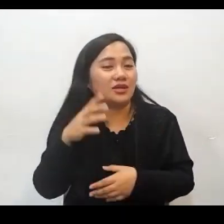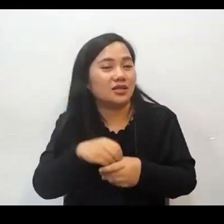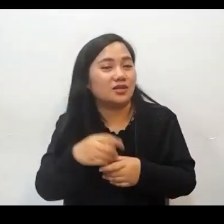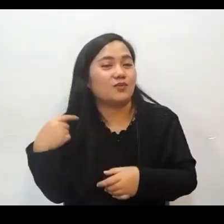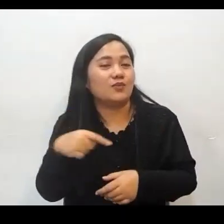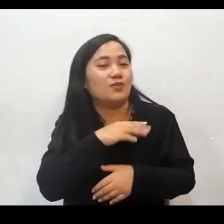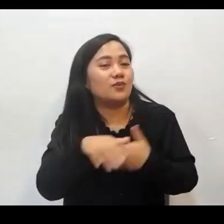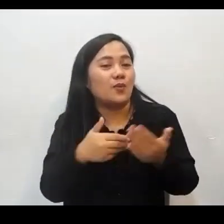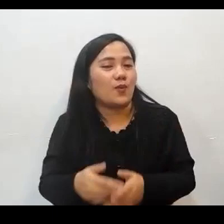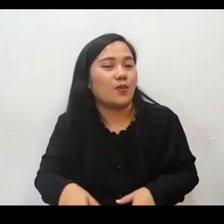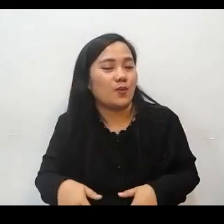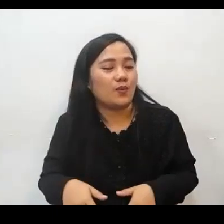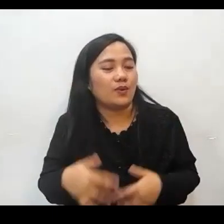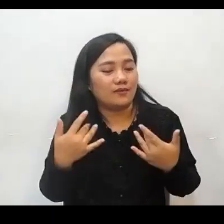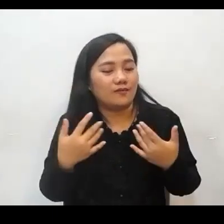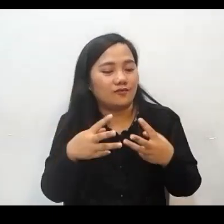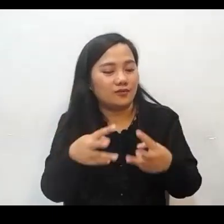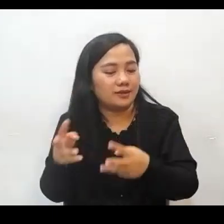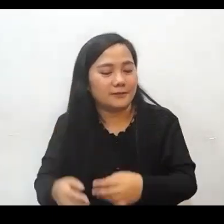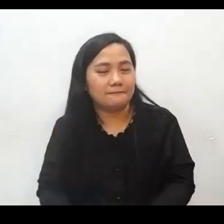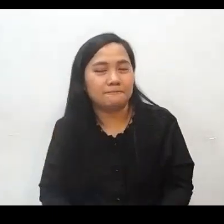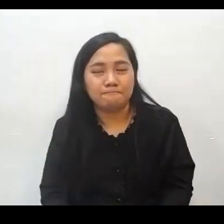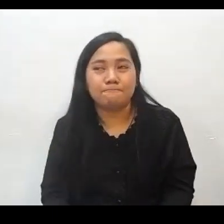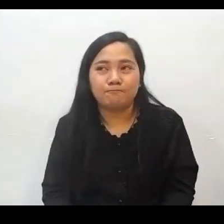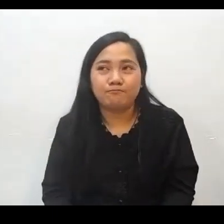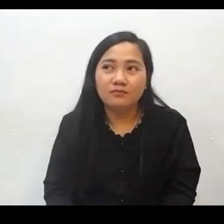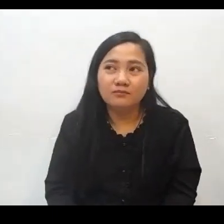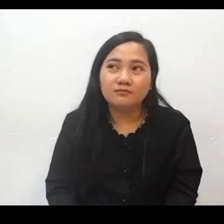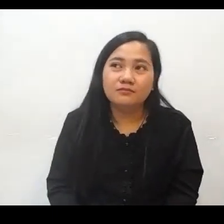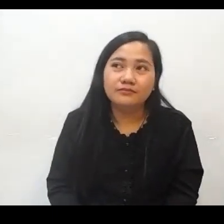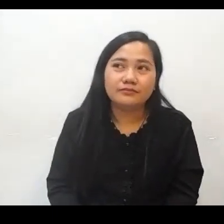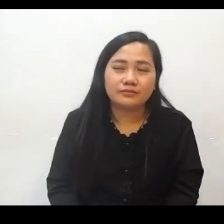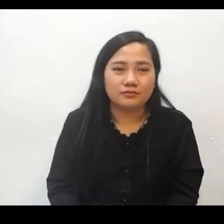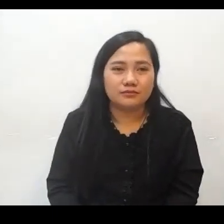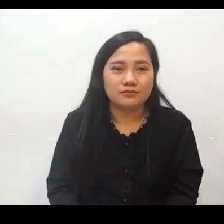Kaya yun po yung paraan para magawa natin kilalanin yung Diyos sa lahat ng ating mga lakad